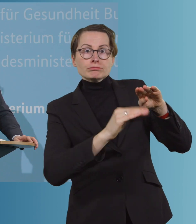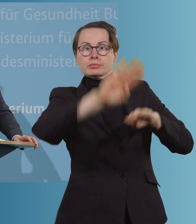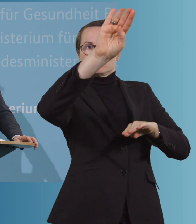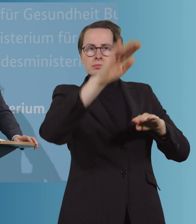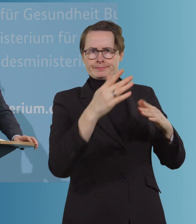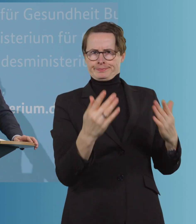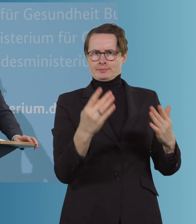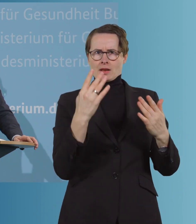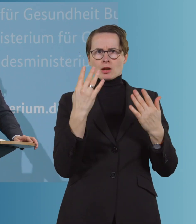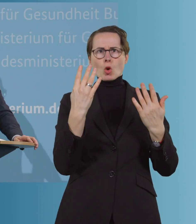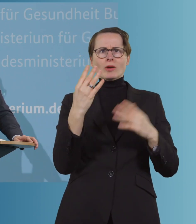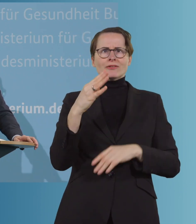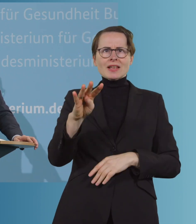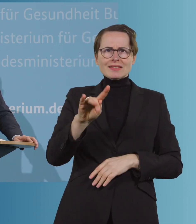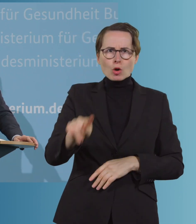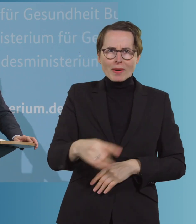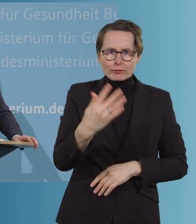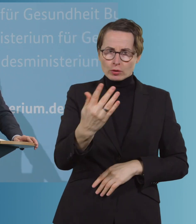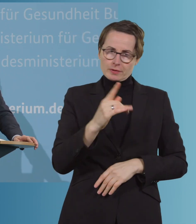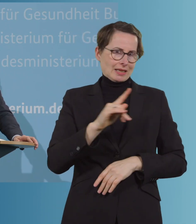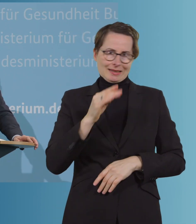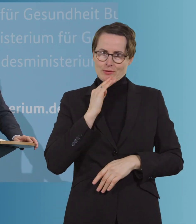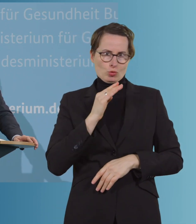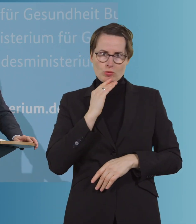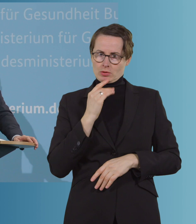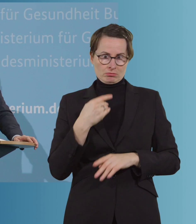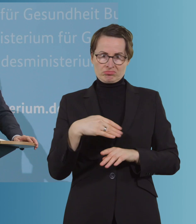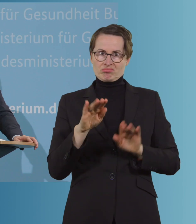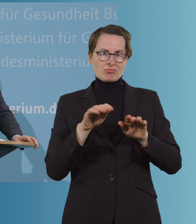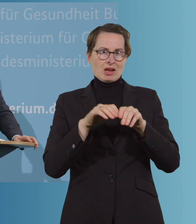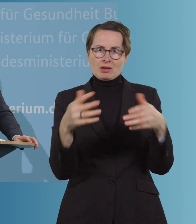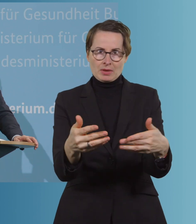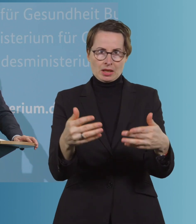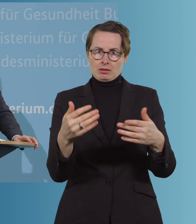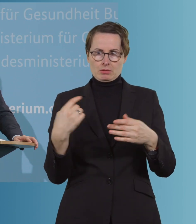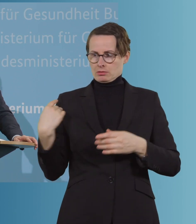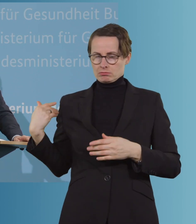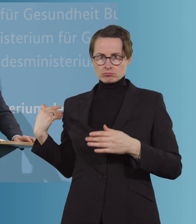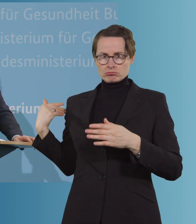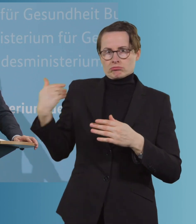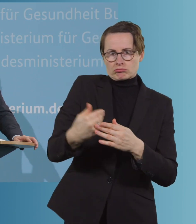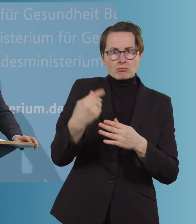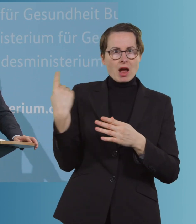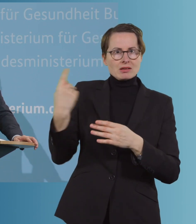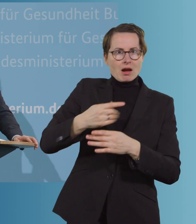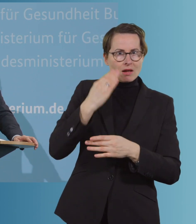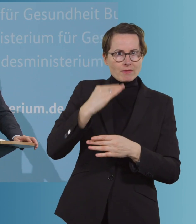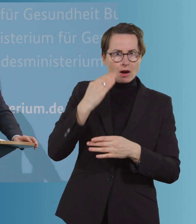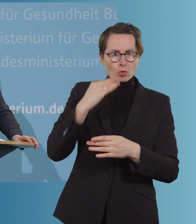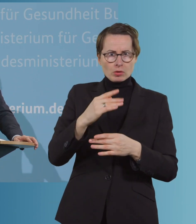halten. Das ist jedenfalls noch nicht das, was in dieser Pandemie sich hat, irgendwie machen lassen und das auch nur unter großer Last,